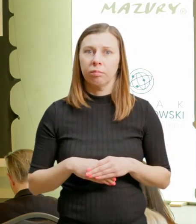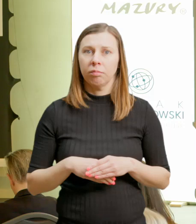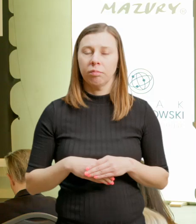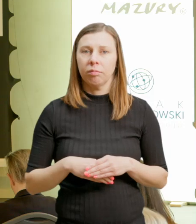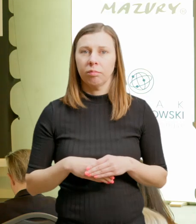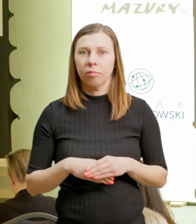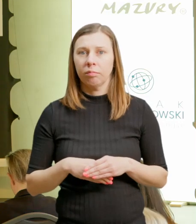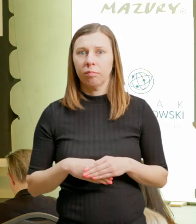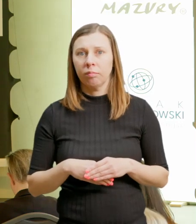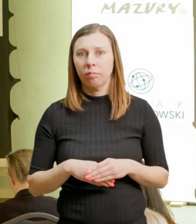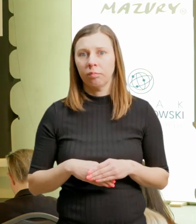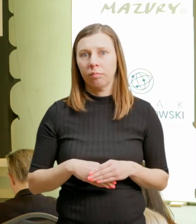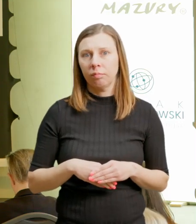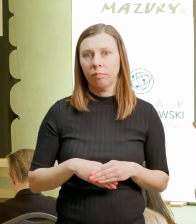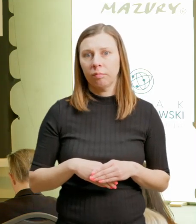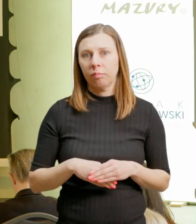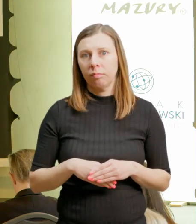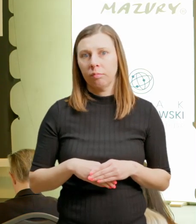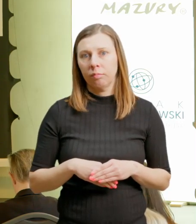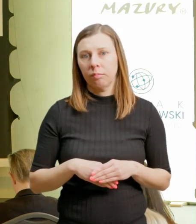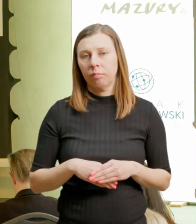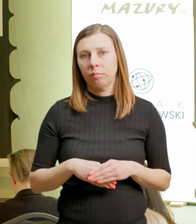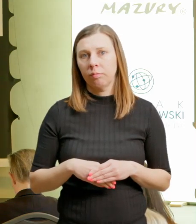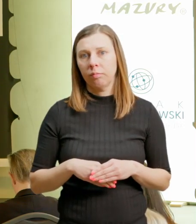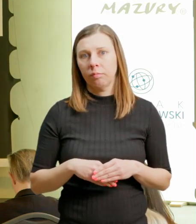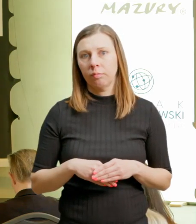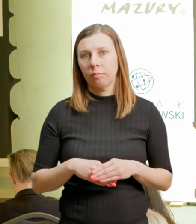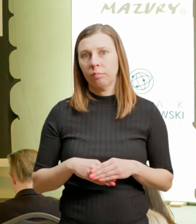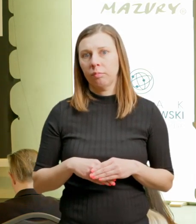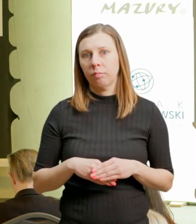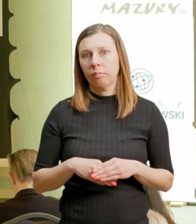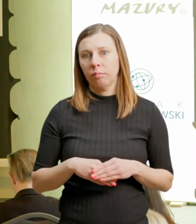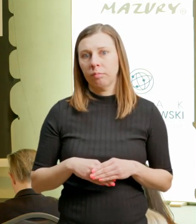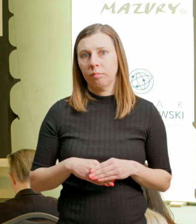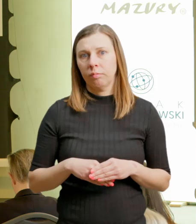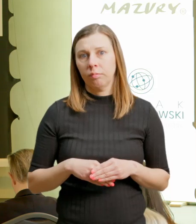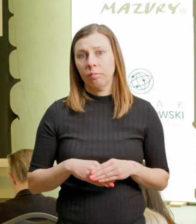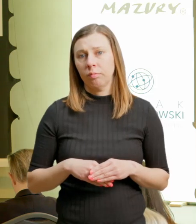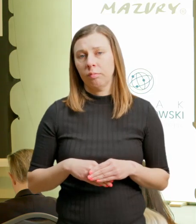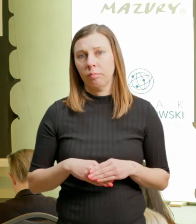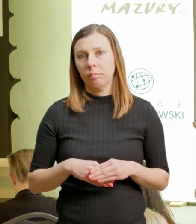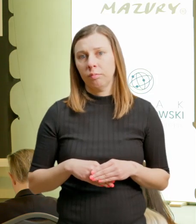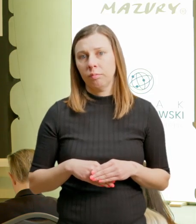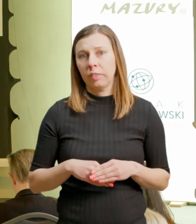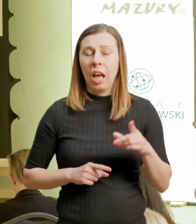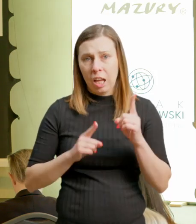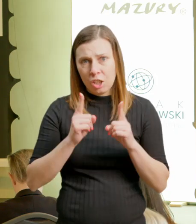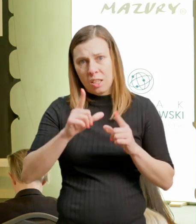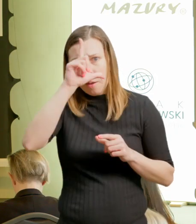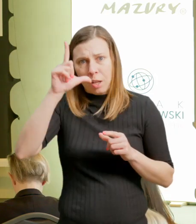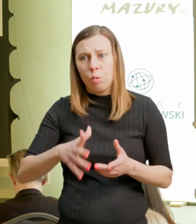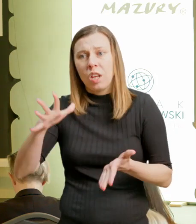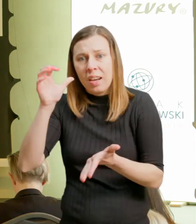wykonywanie rezerwacji tak na kilka czasami godzin przed wyjazdem. I wówczas to jest bardzo duże